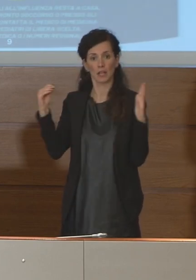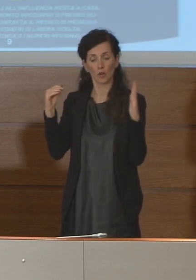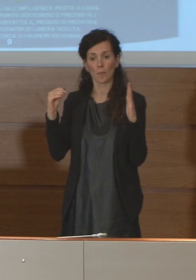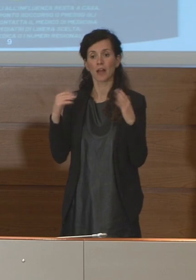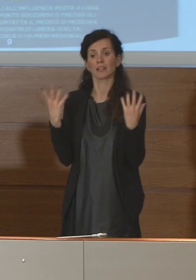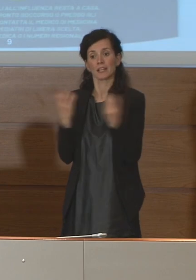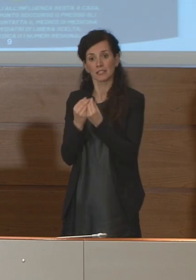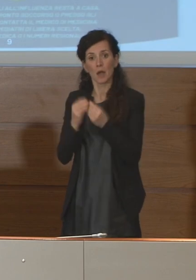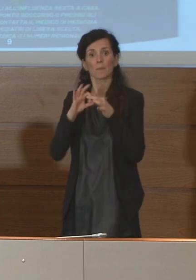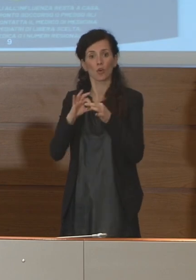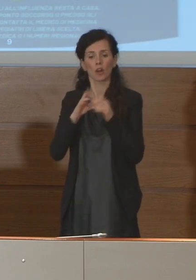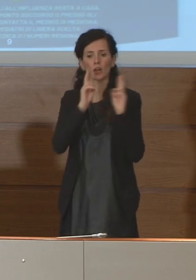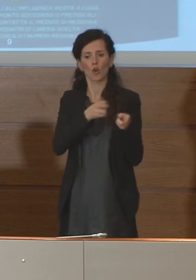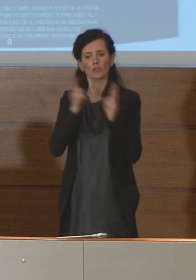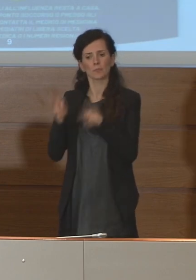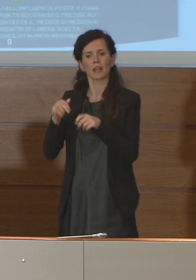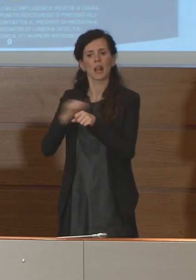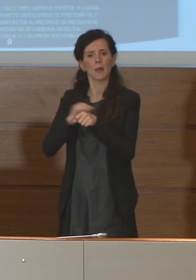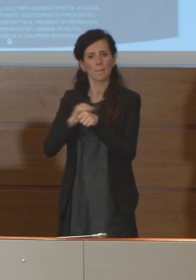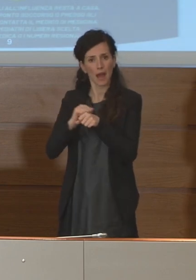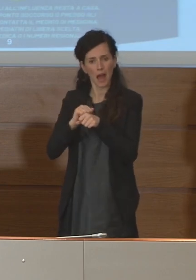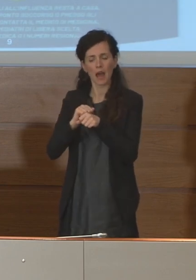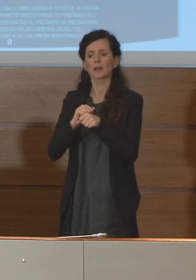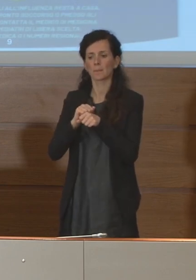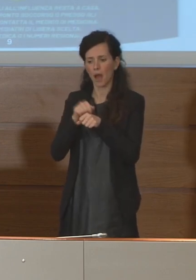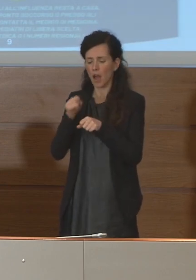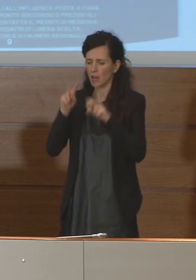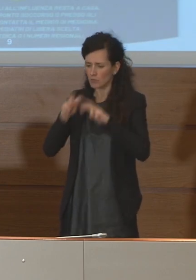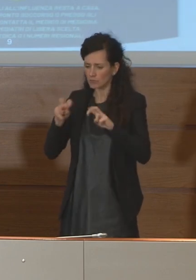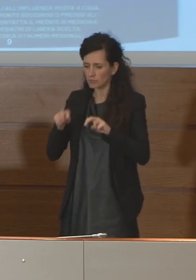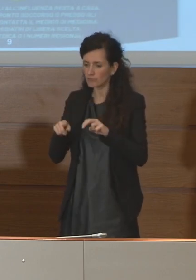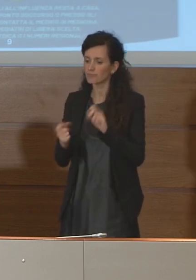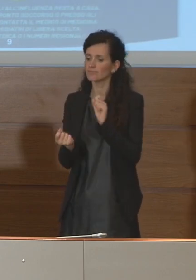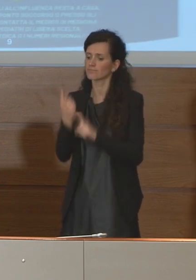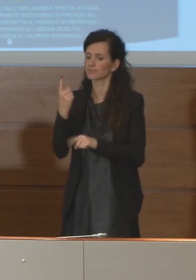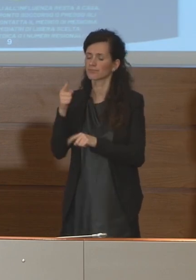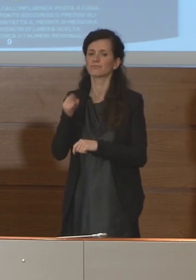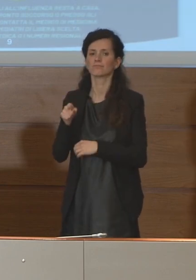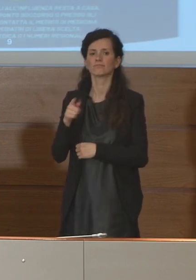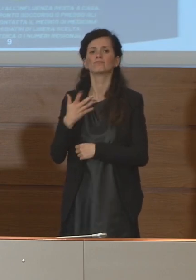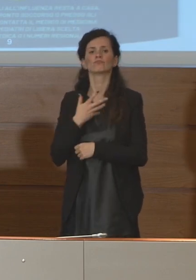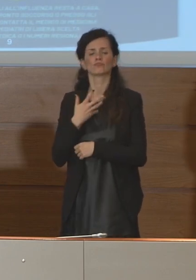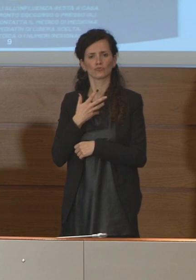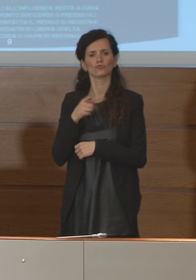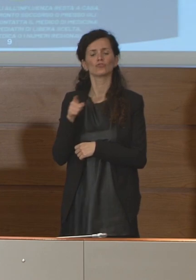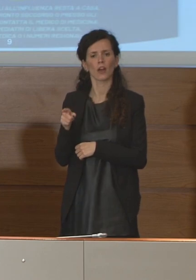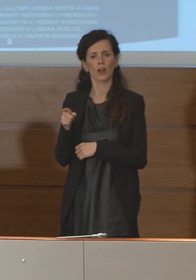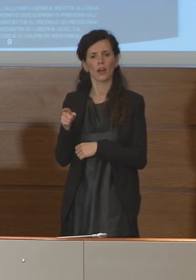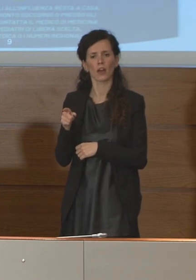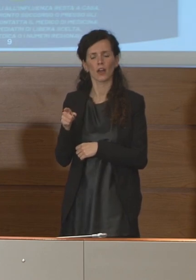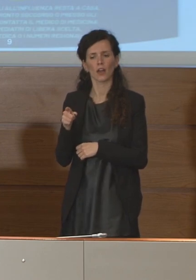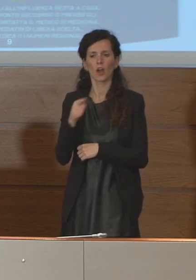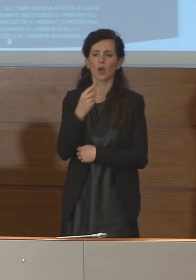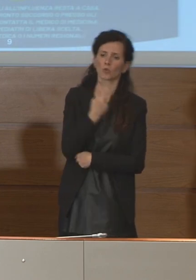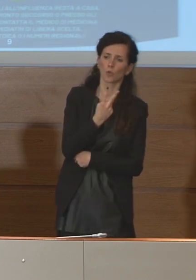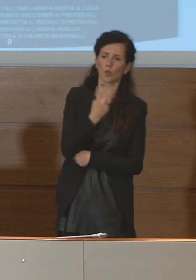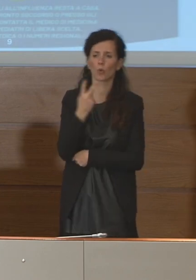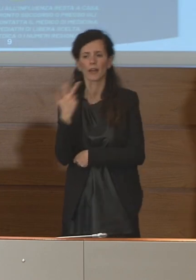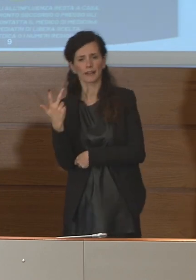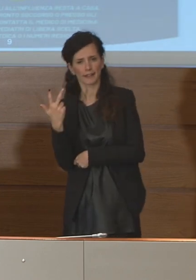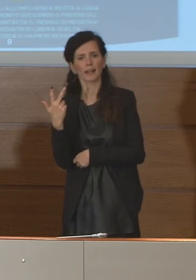Parma ha indicato invece la persona come portatrice verosimilmente di due o tre